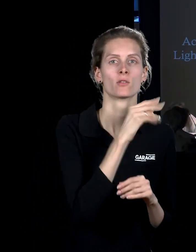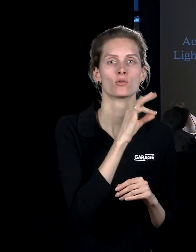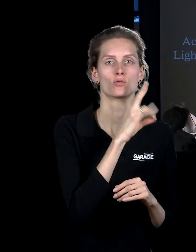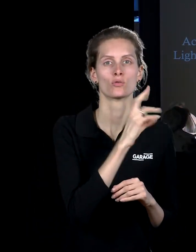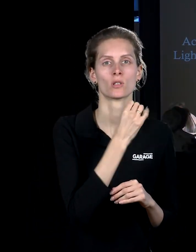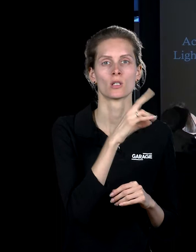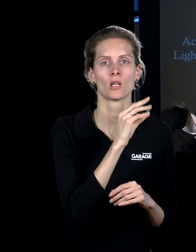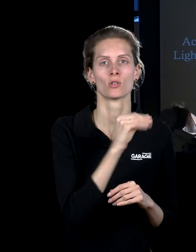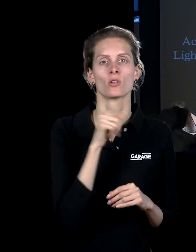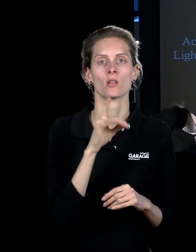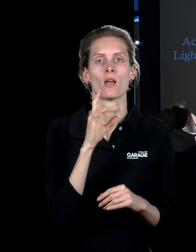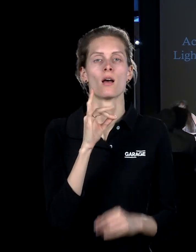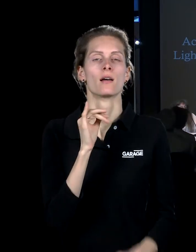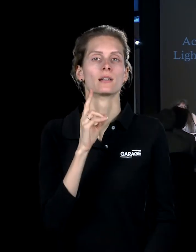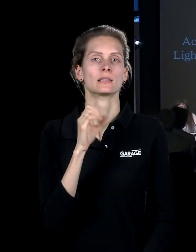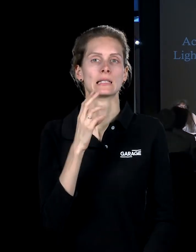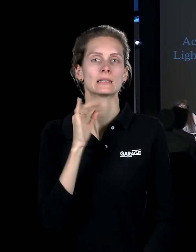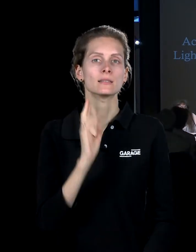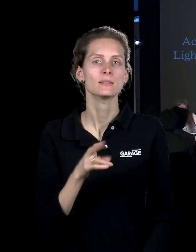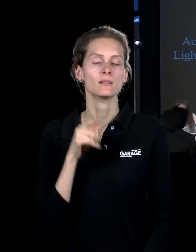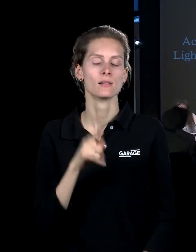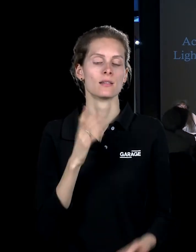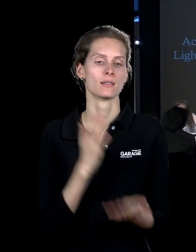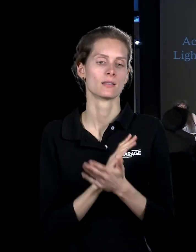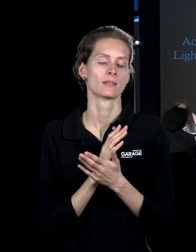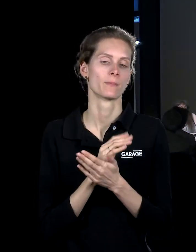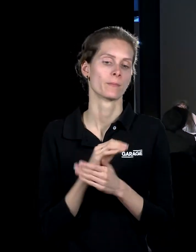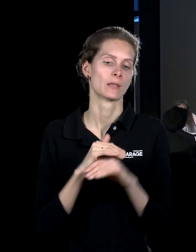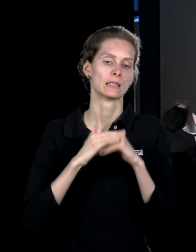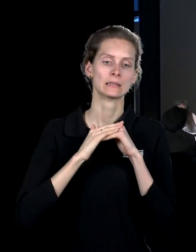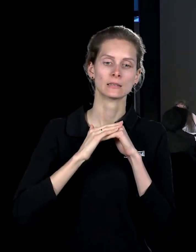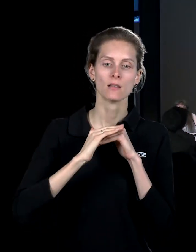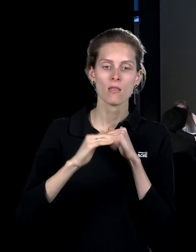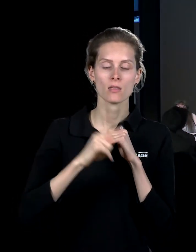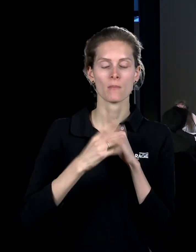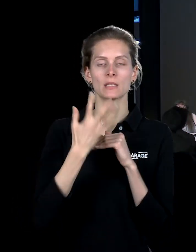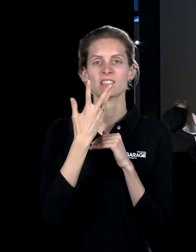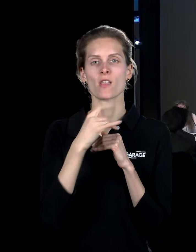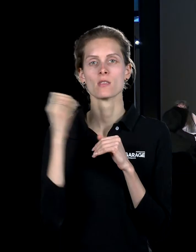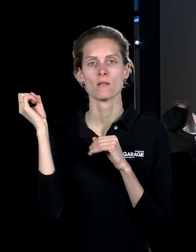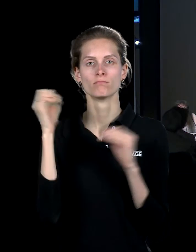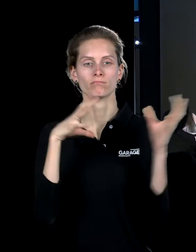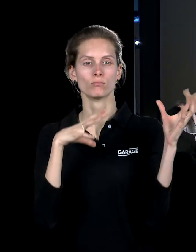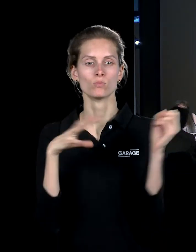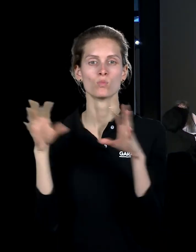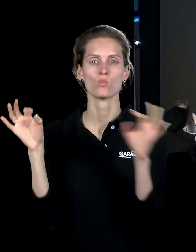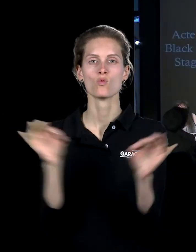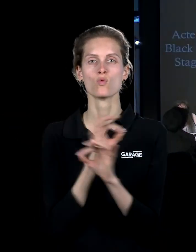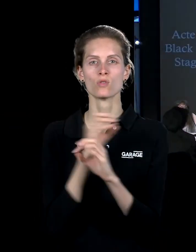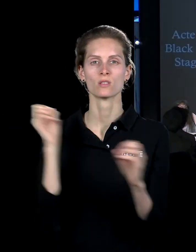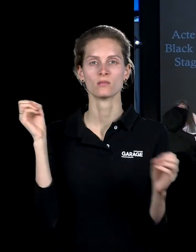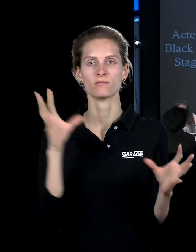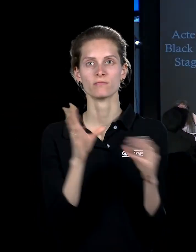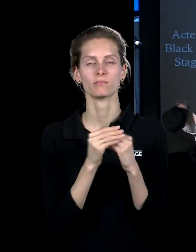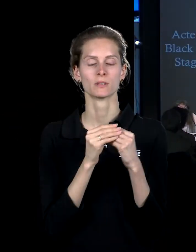Джон Кейдж, вторая – это Эрик Сати, где есть такая сцена, освещенная, собственно, только цвета музыка, без действия.